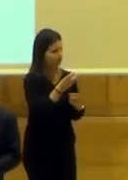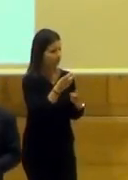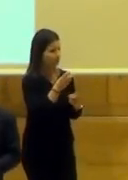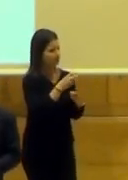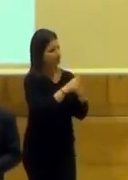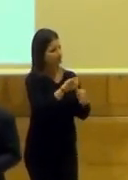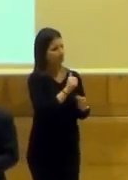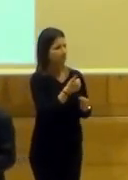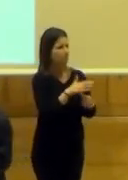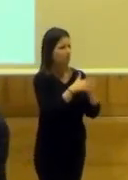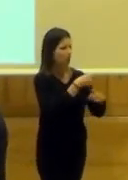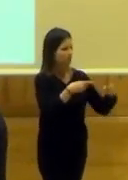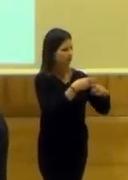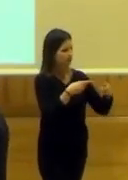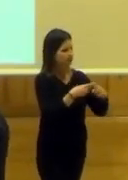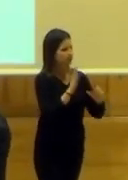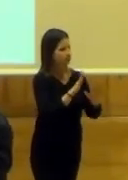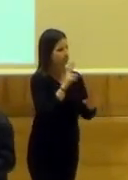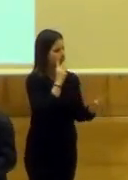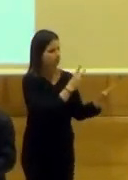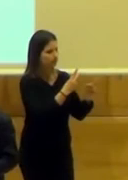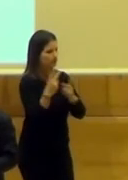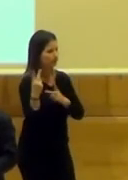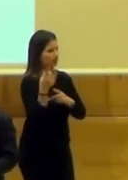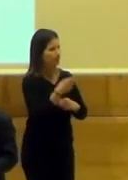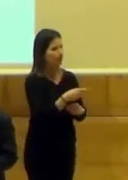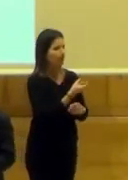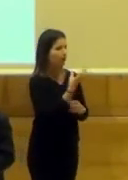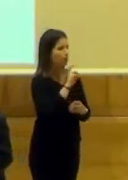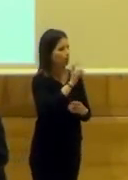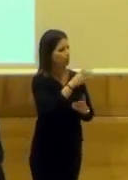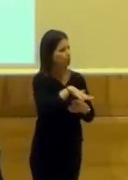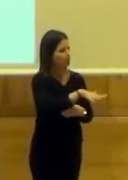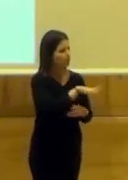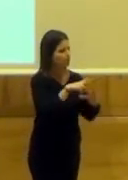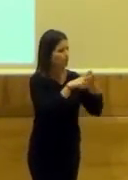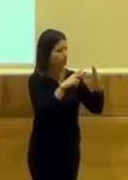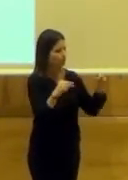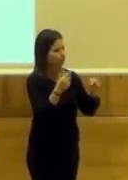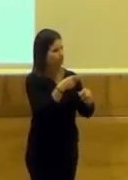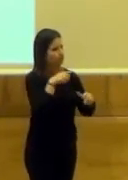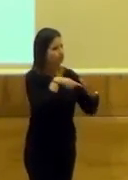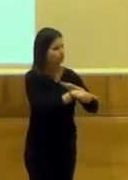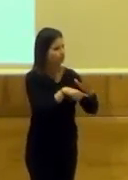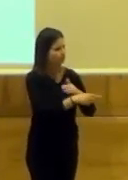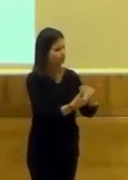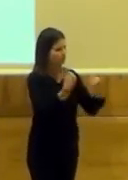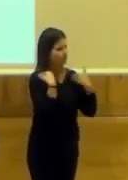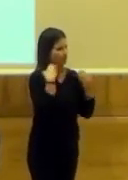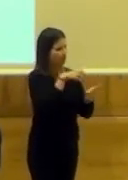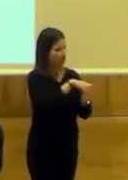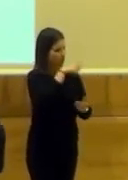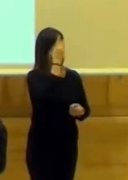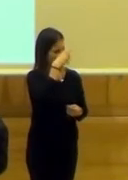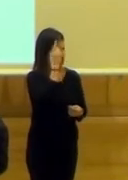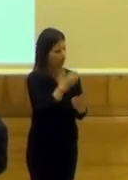aproximadamente la mitad de nuestras actividades, pero os voy a mostrar rápidamente también algunos otros espacios universitarios que son gestionados por el Centro de Cultura